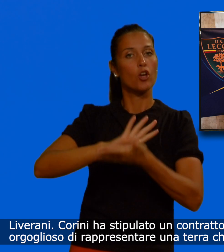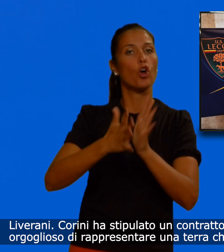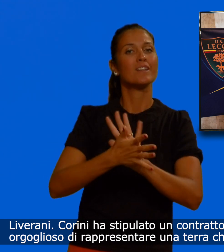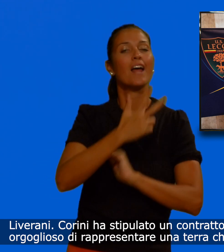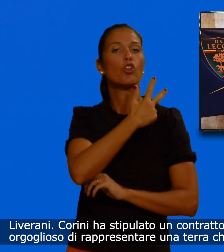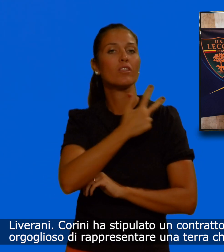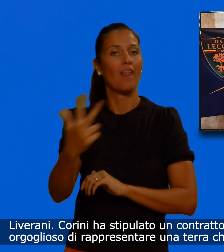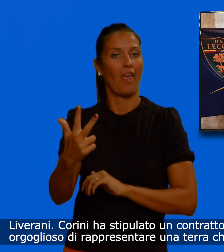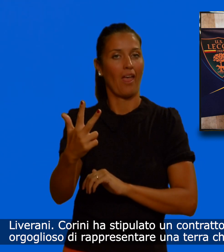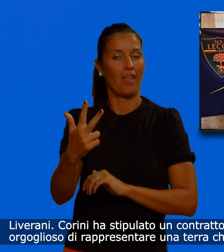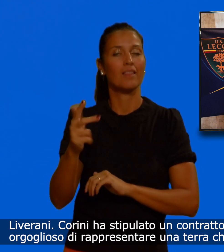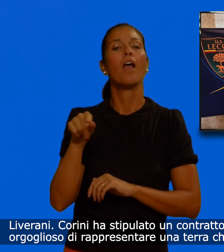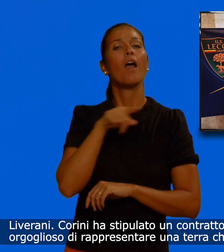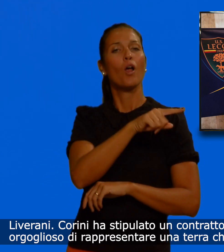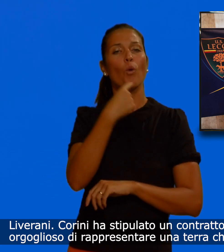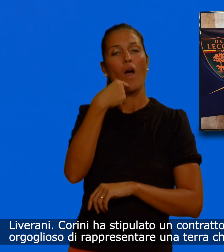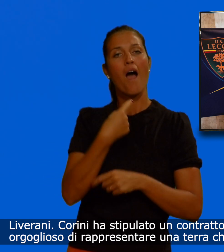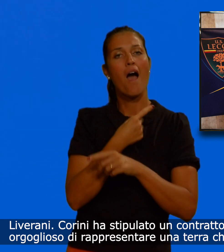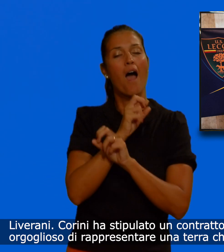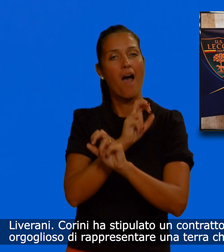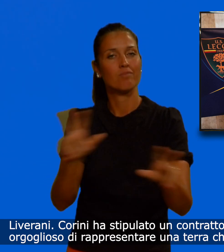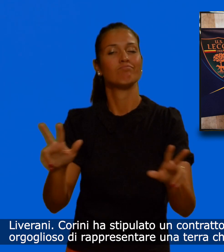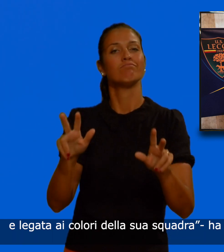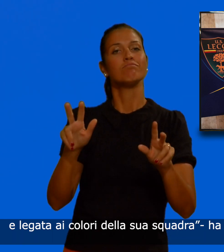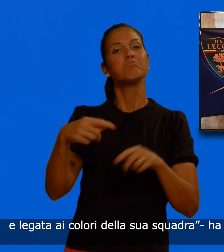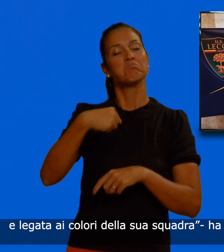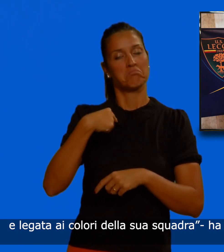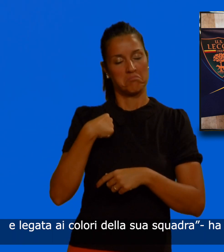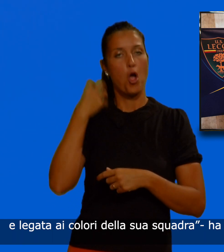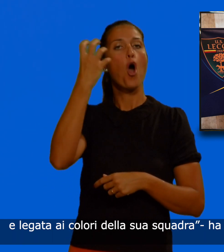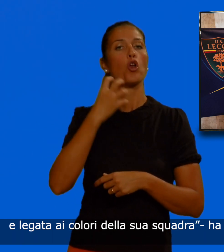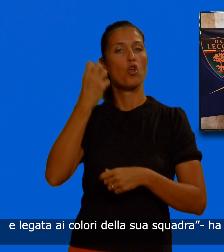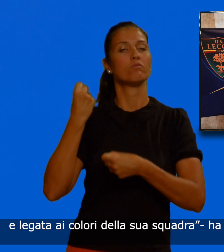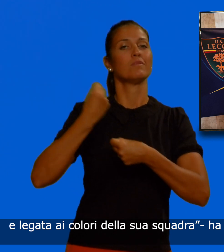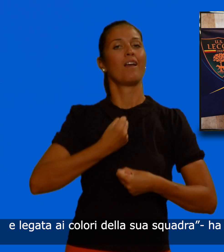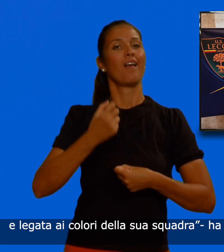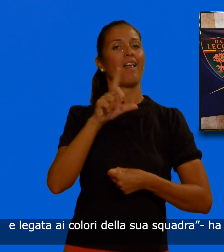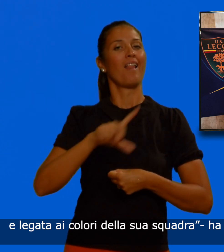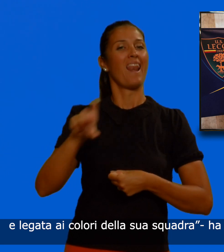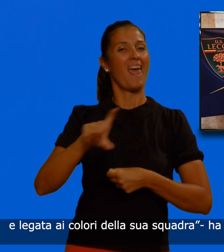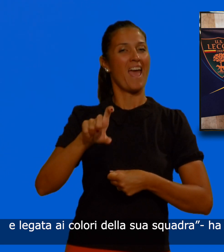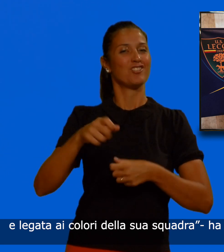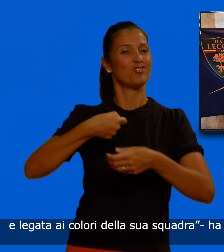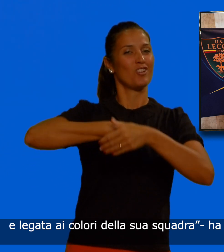Sono orgoglioso di rappresentare una terra che è molto identitaria e legata ai colori della sua squadra, ha dichiarato.